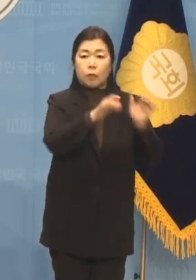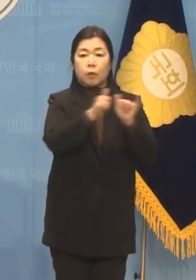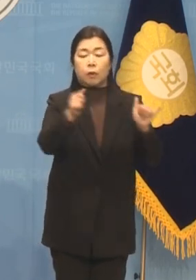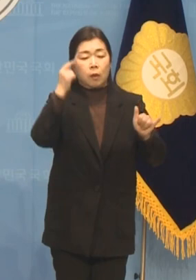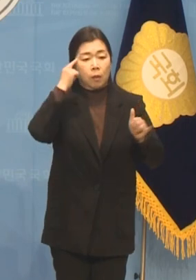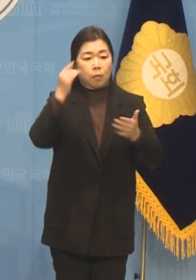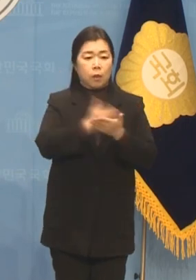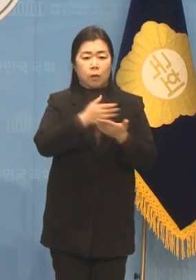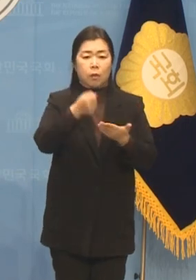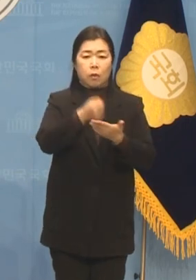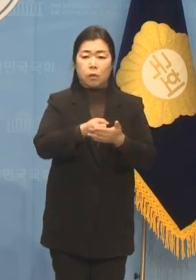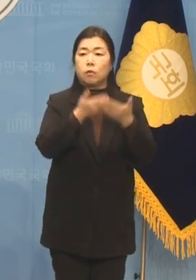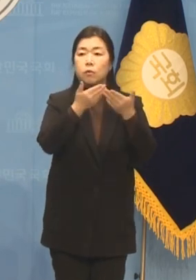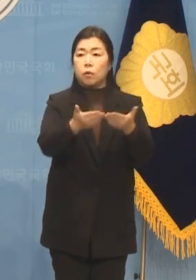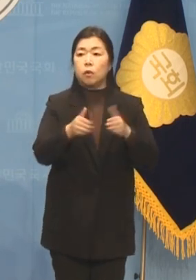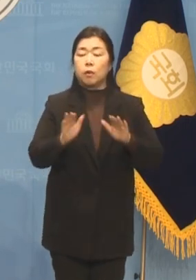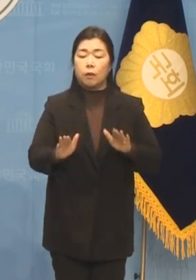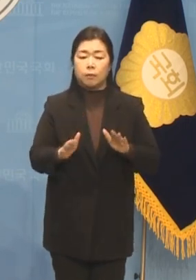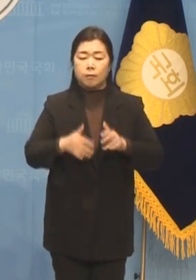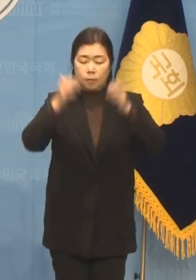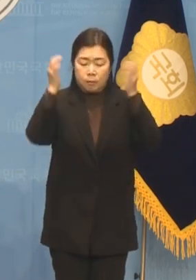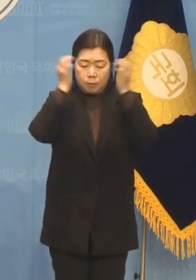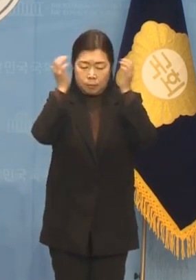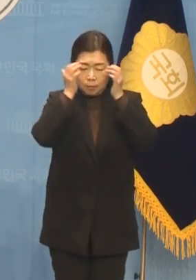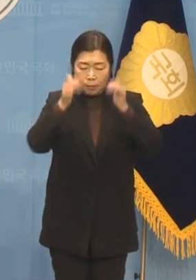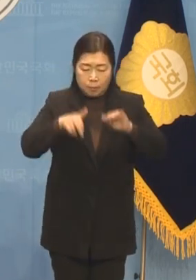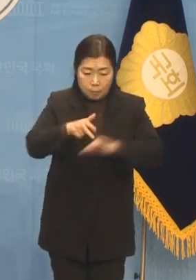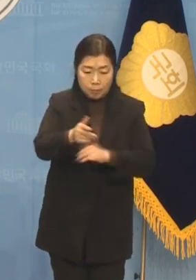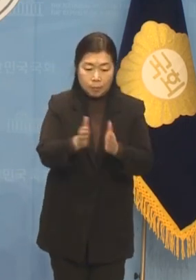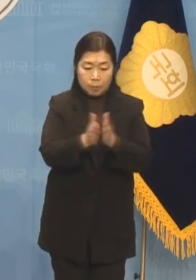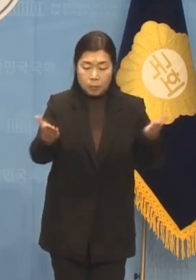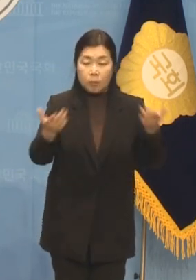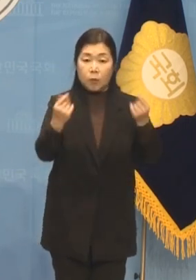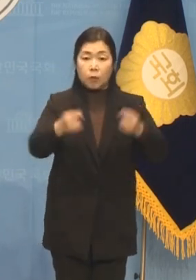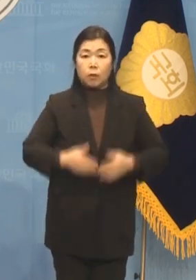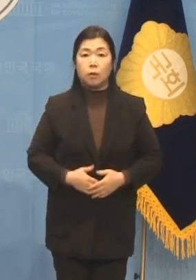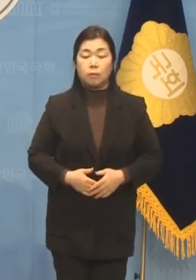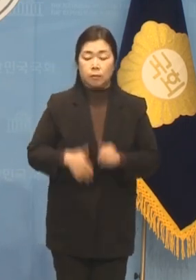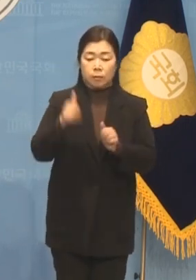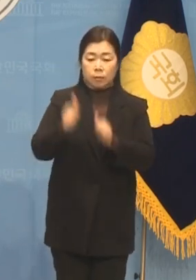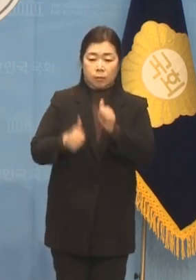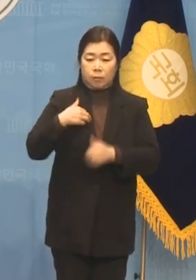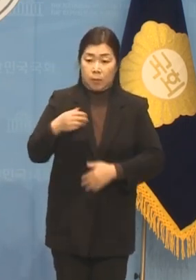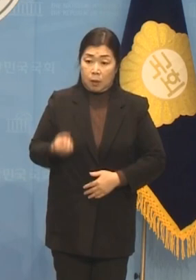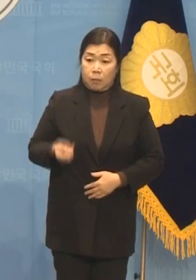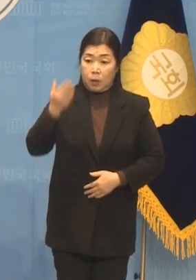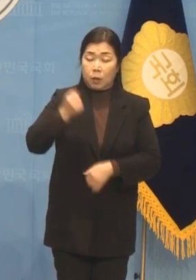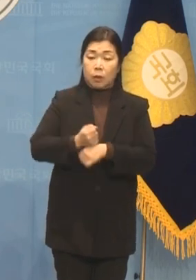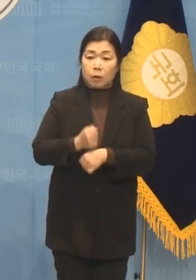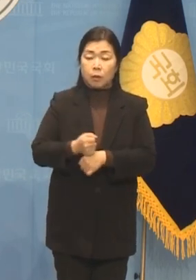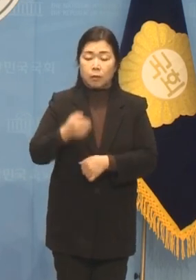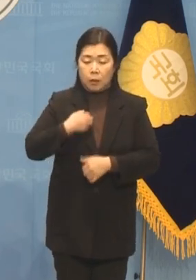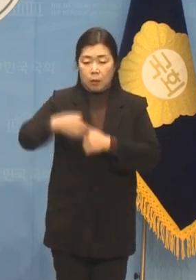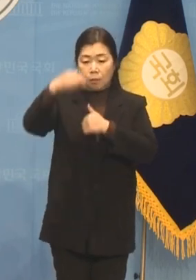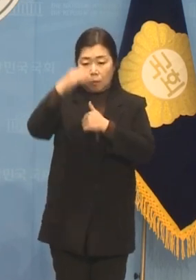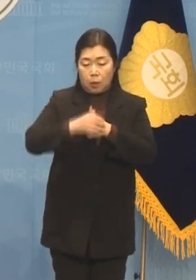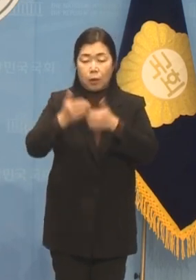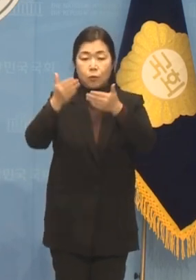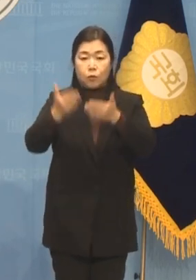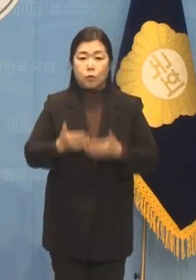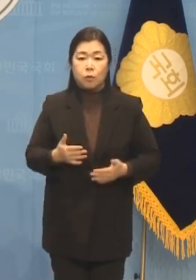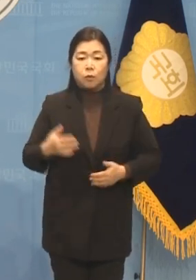저는 이제 고난의 길을 가려야 합니다. 경선에서 이겨내어 제게 부여된